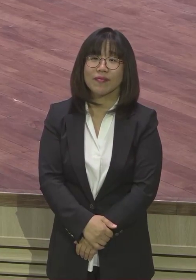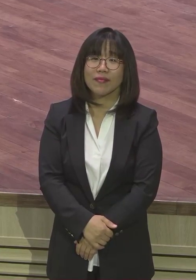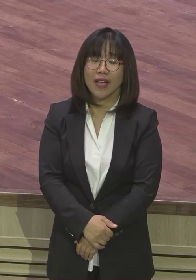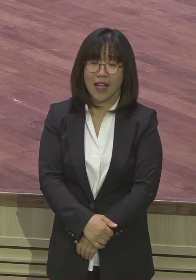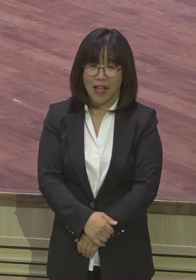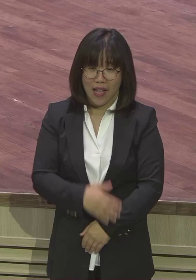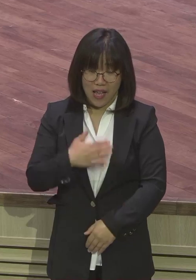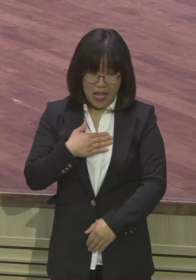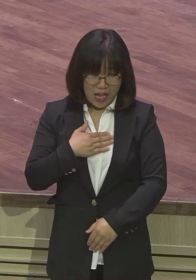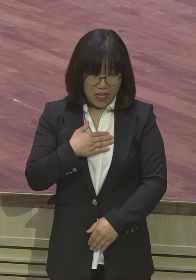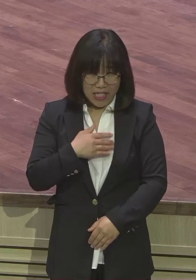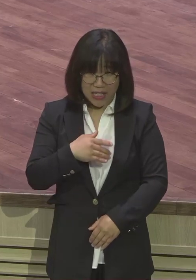전부 다 소금.